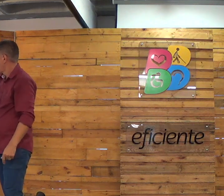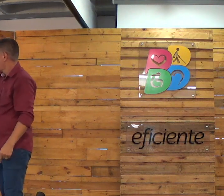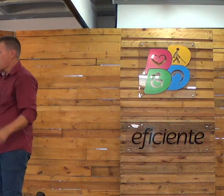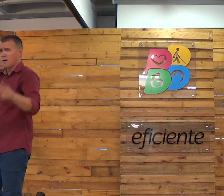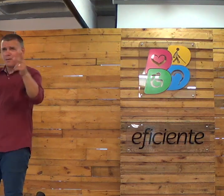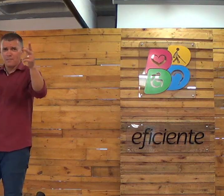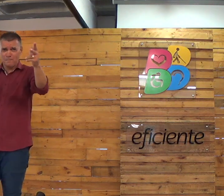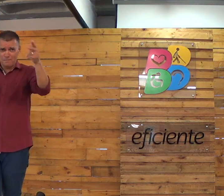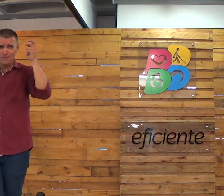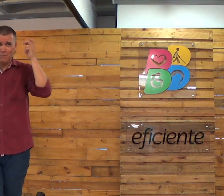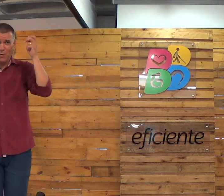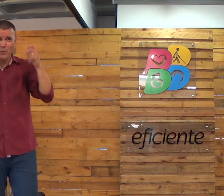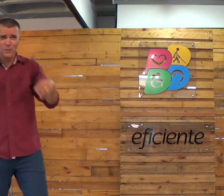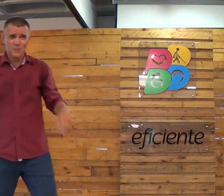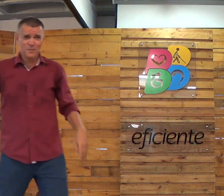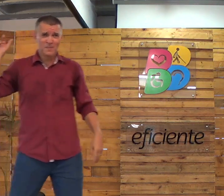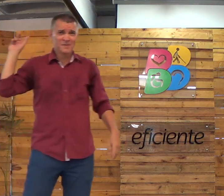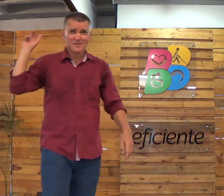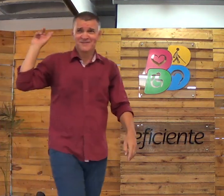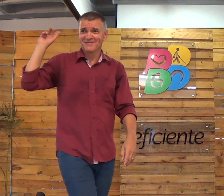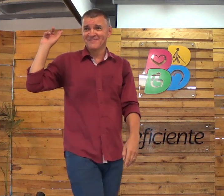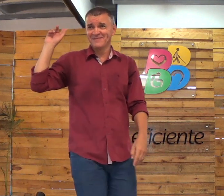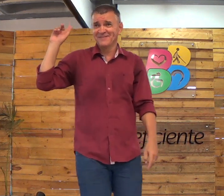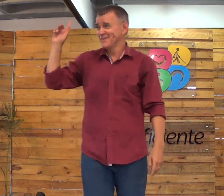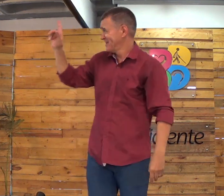Vamos parar aqui. Olha aí qual é cara desse moço.